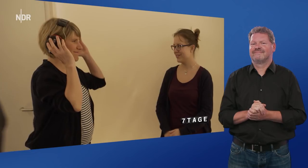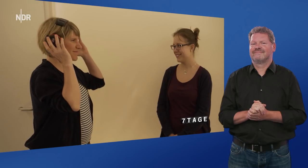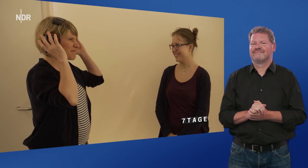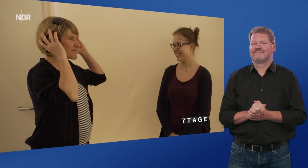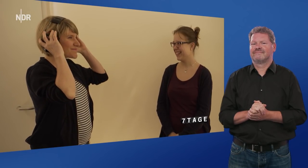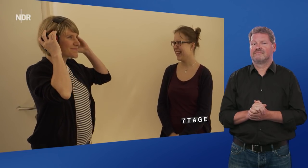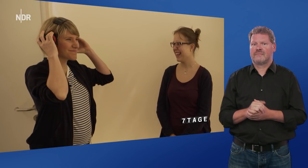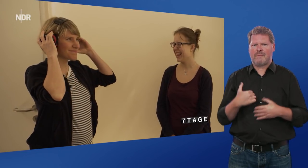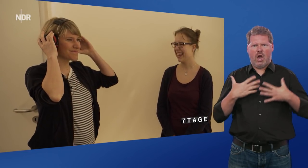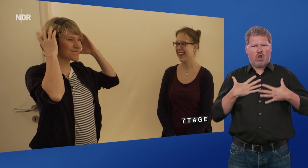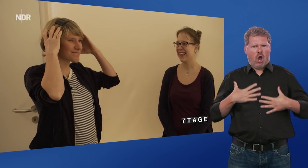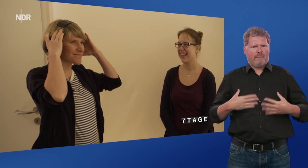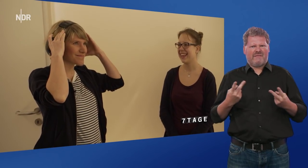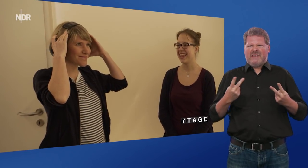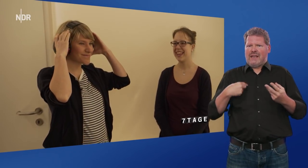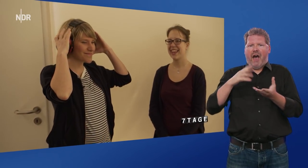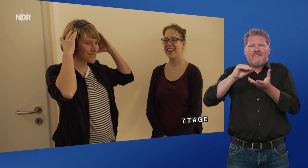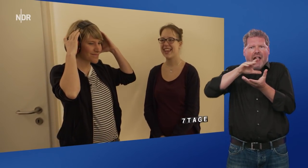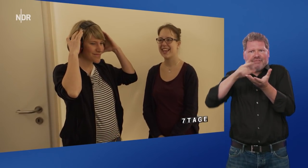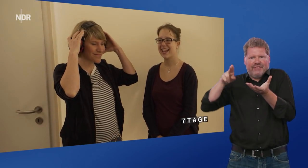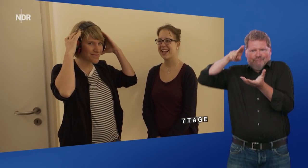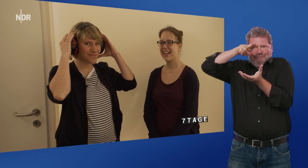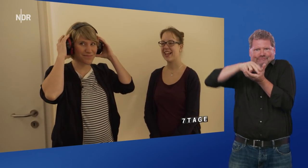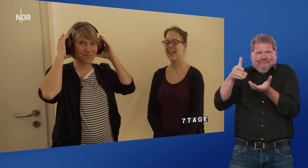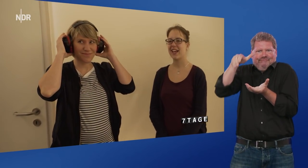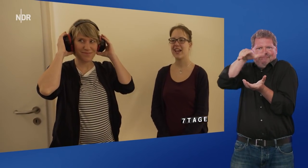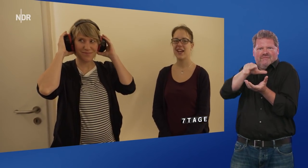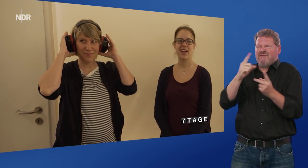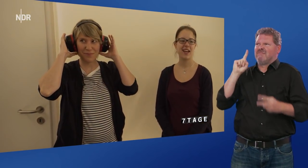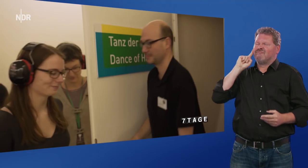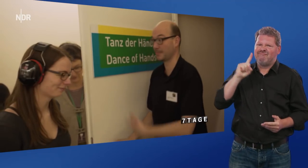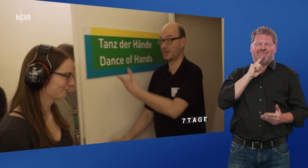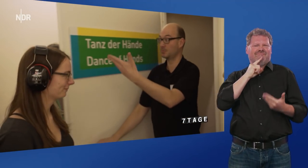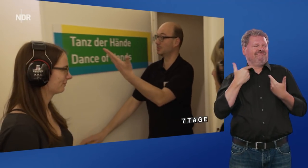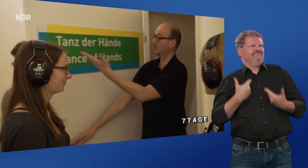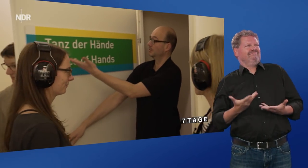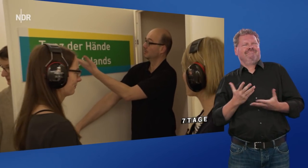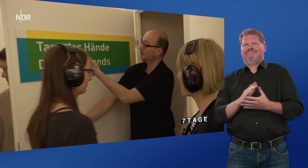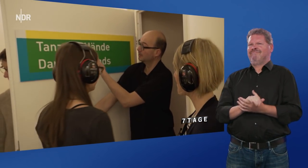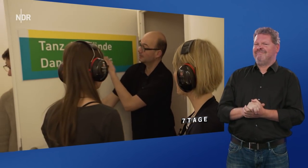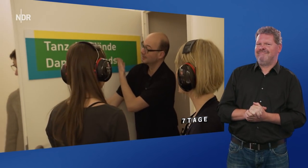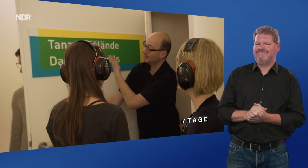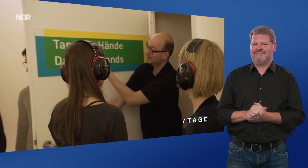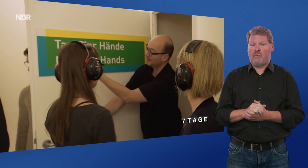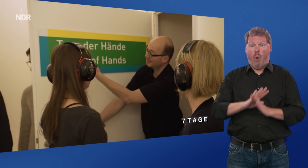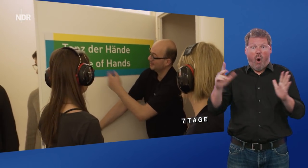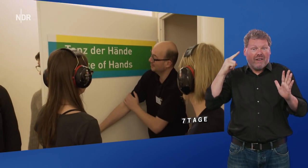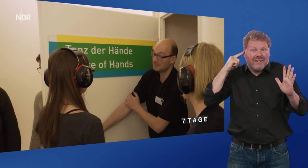Irgendwie fühlt sich mein ganzer Körper wie in Watte gepackt an. Wie taub. Ohne Gehör verliere ich sofort den Kontakt zu meiner